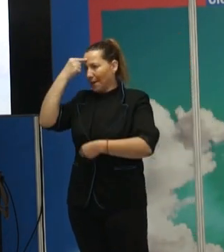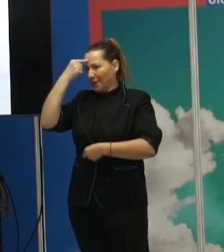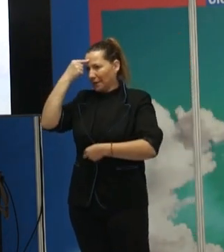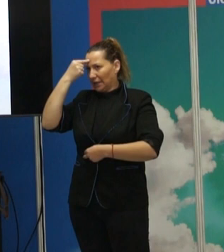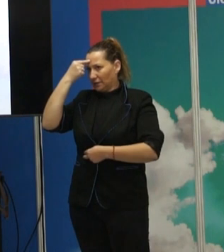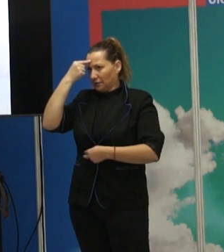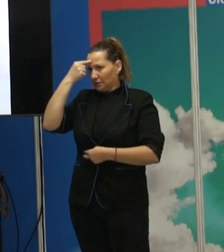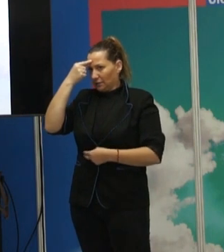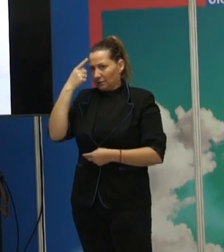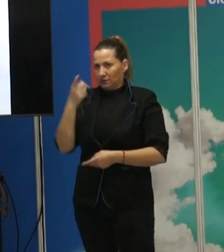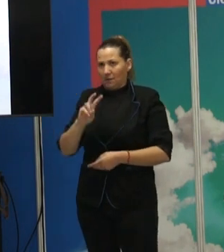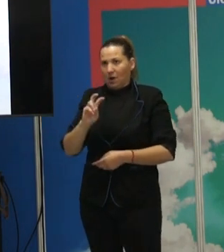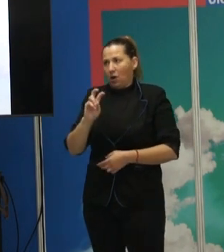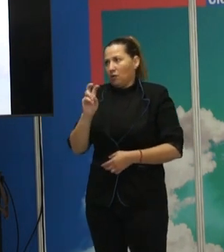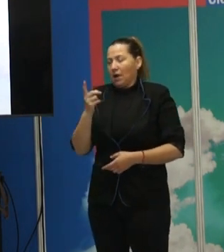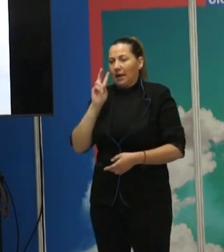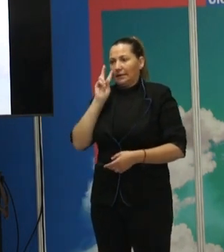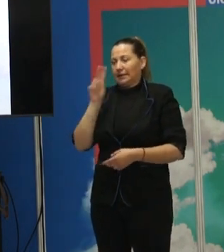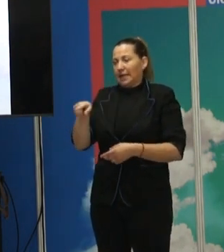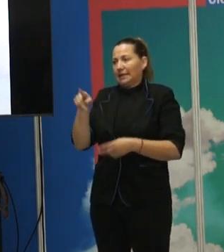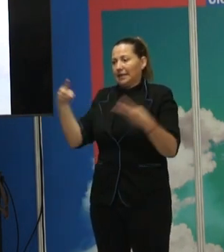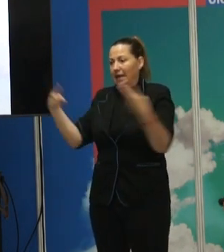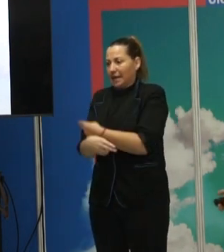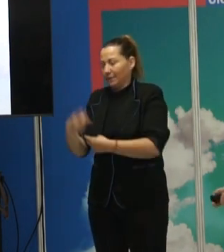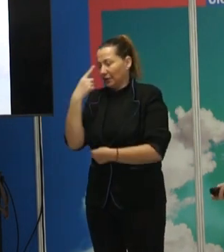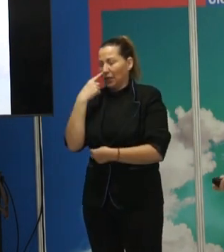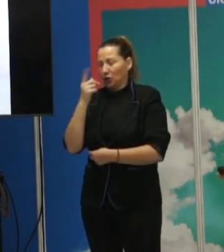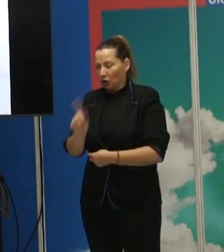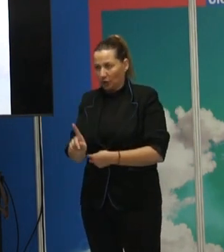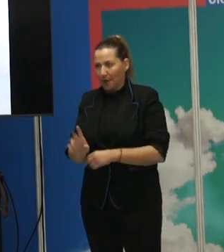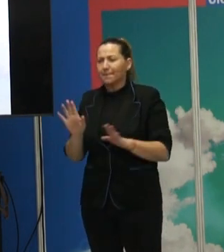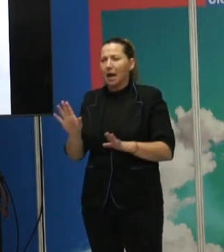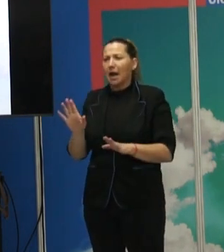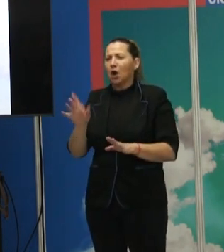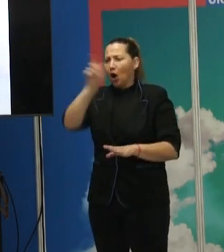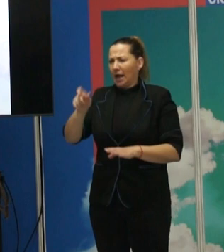pero en otras ni siquiera lo hay, no se ve ese límite, y sin embargo la gente sabe que está ahí.